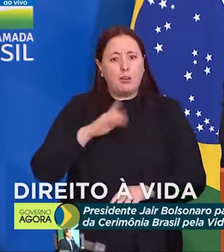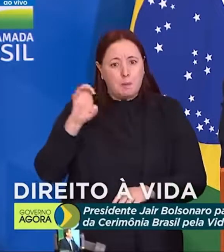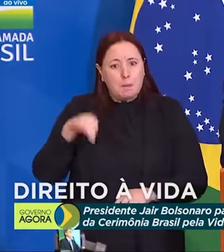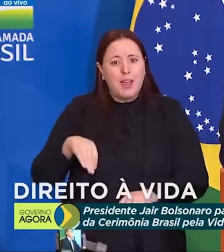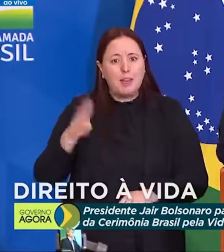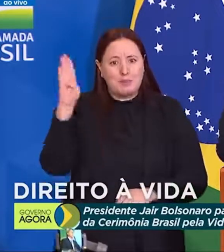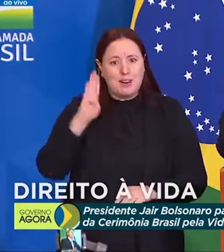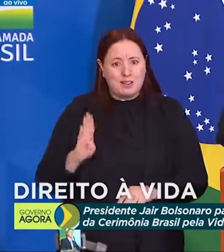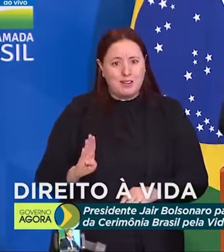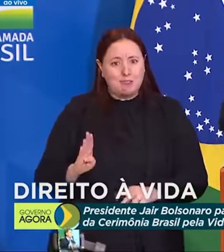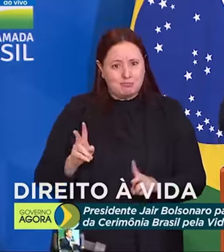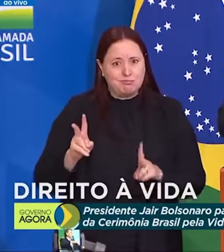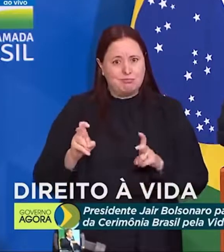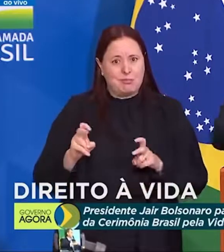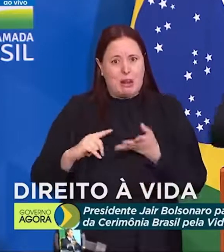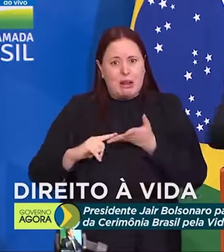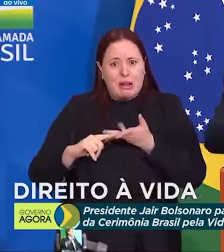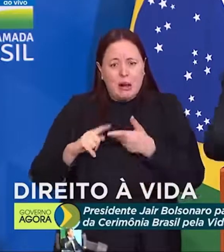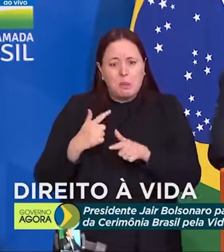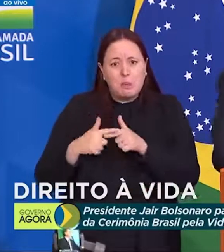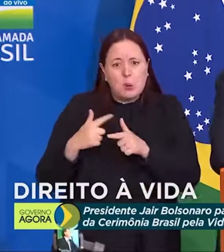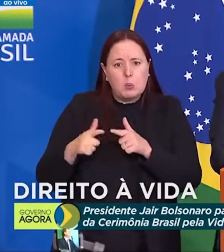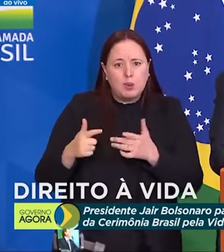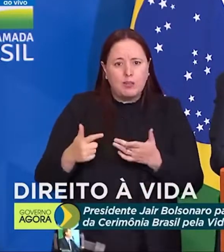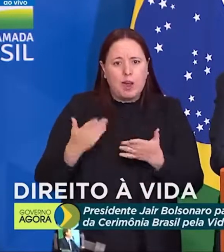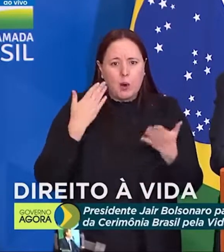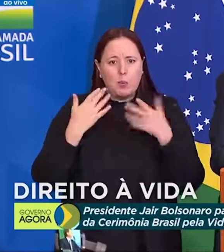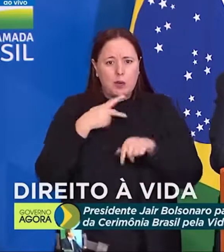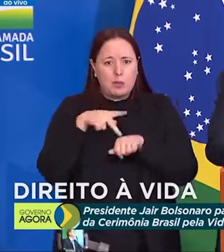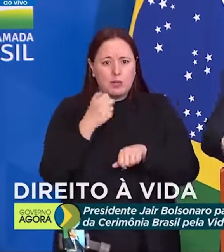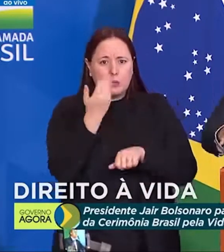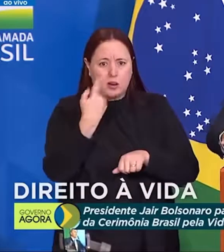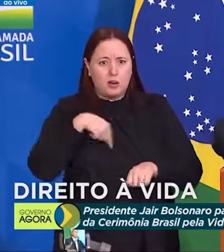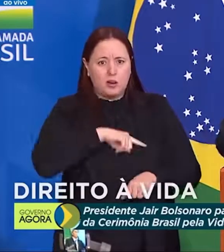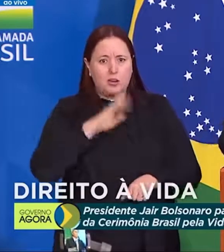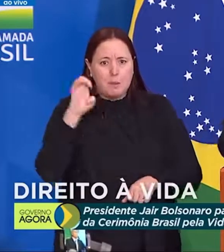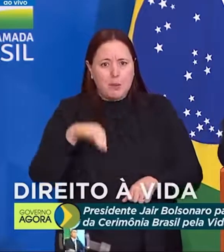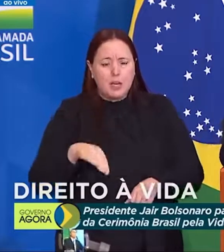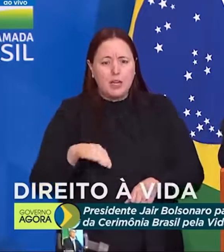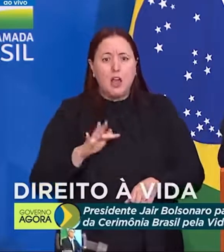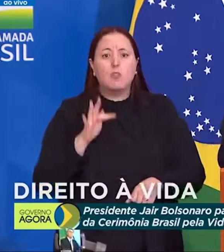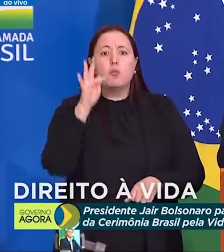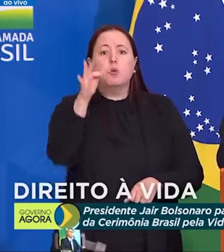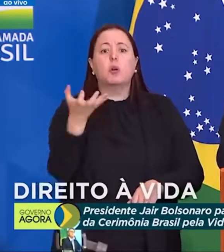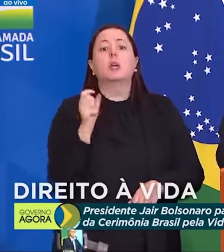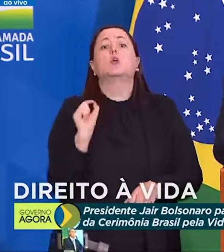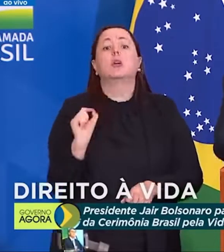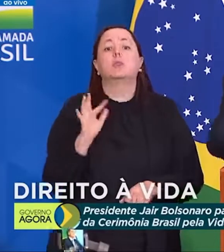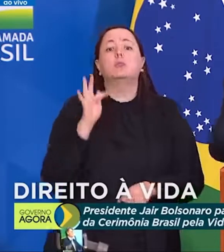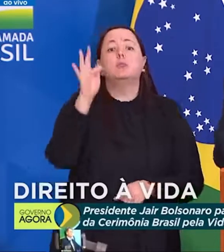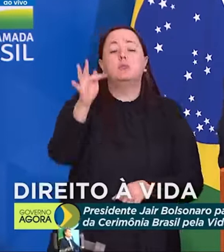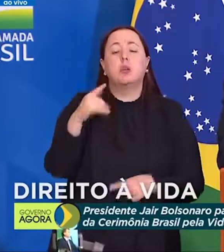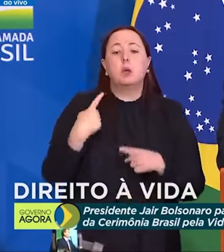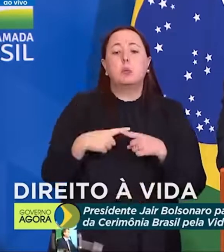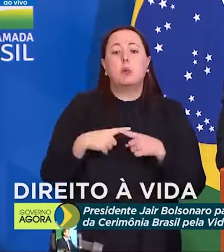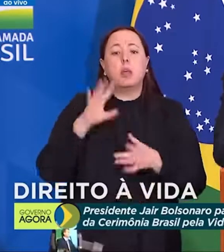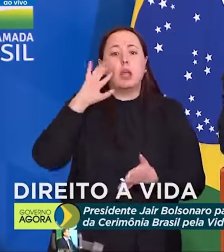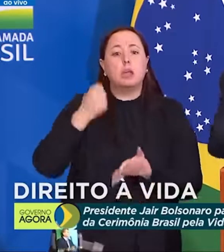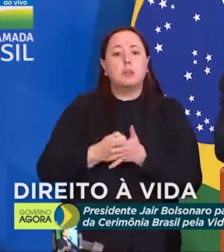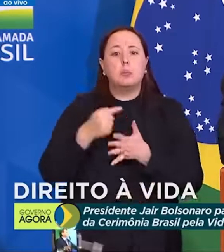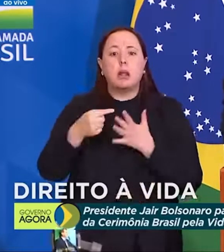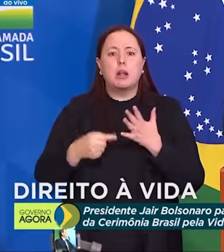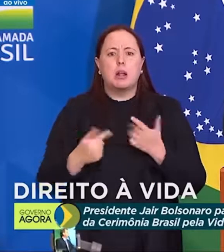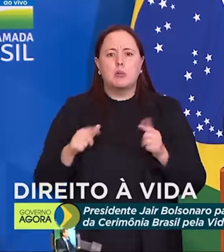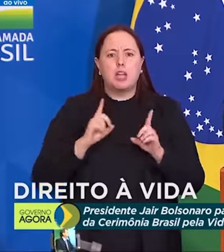levando-se em conta a maioria dos outros países do mundo. para onde queremos ir? Porque essas decisões